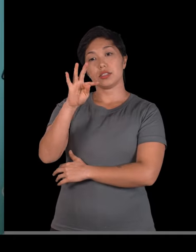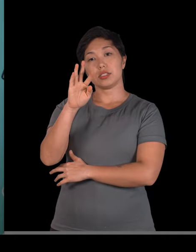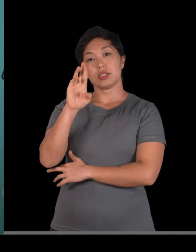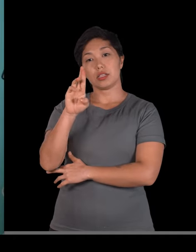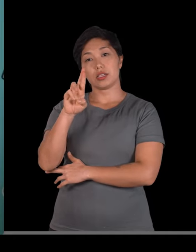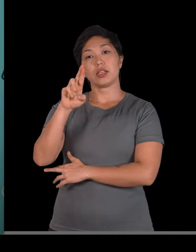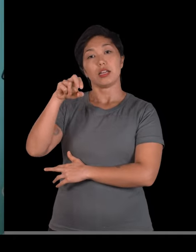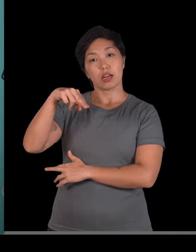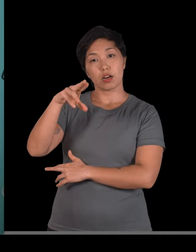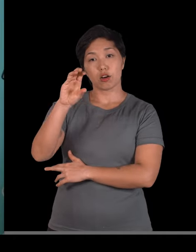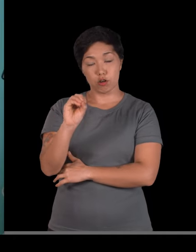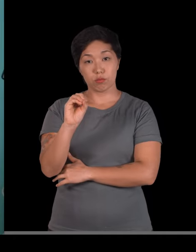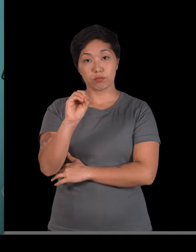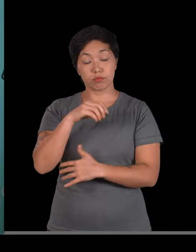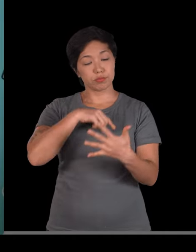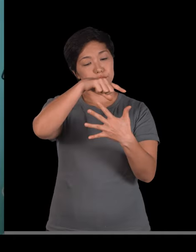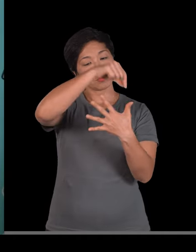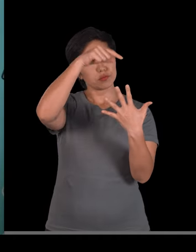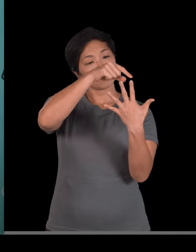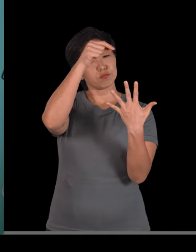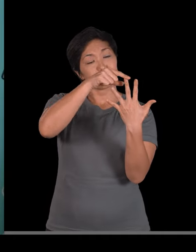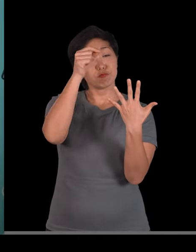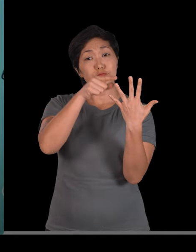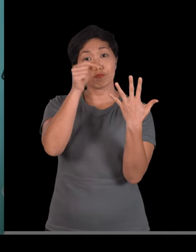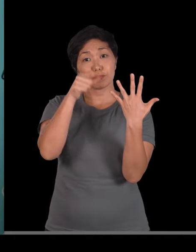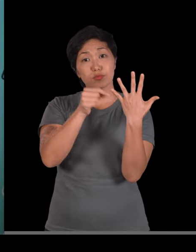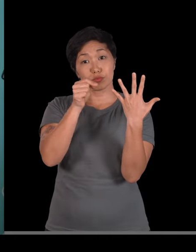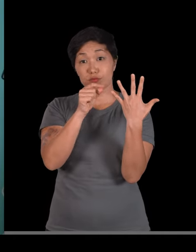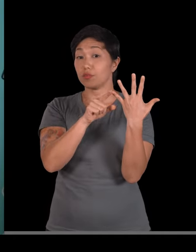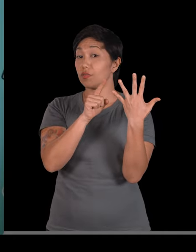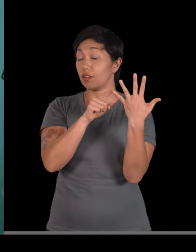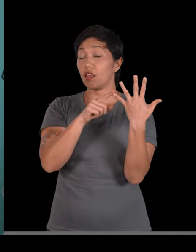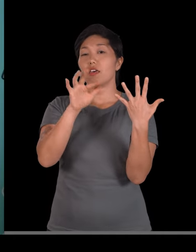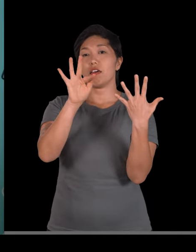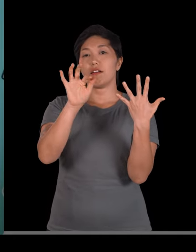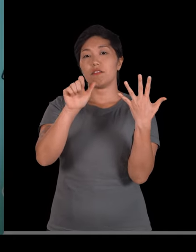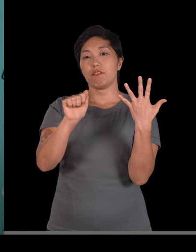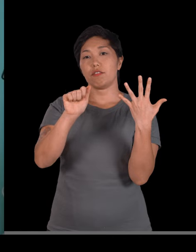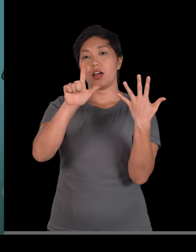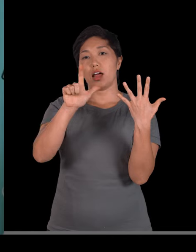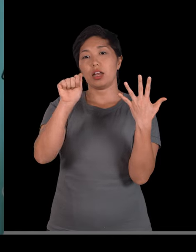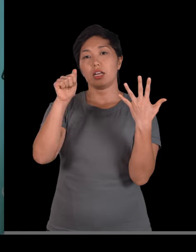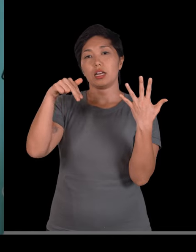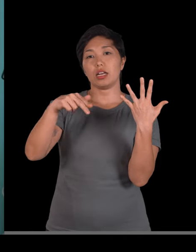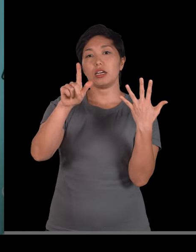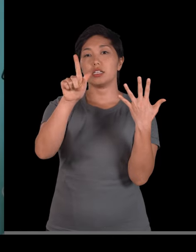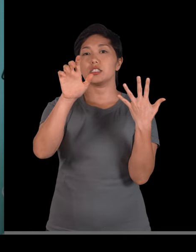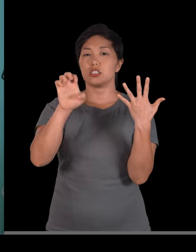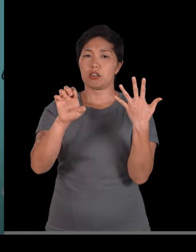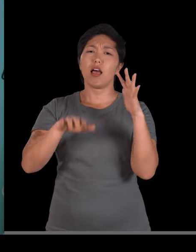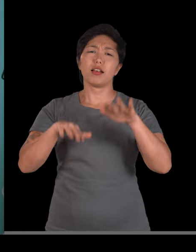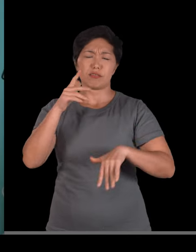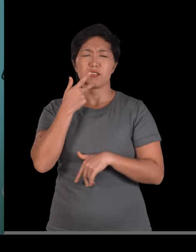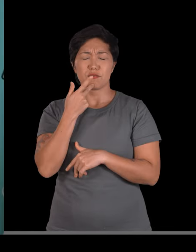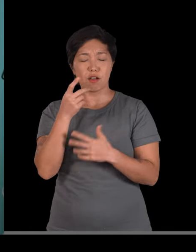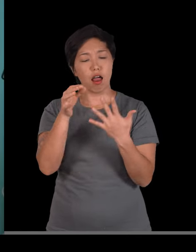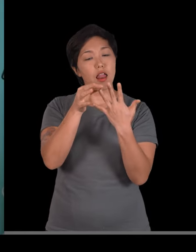Nos dedos, as falanges. Cada porçãozinha dessa dos dedos são as falanges. Até tem gente que fala assim, ah, eu uso um anel de falange. Pois é.